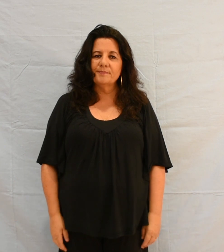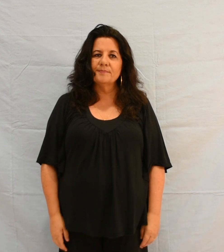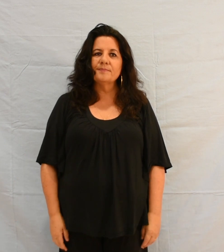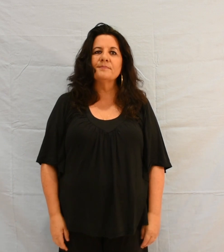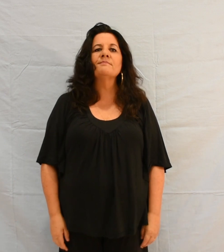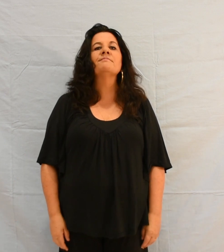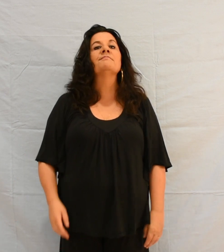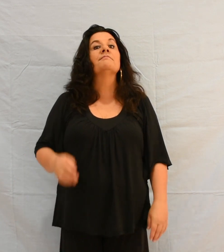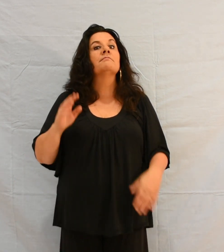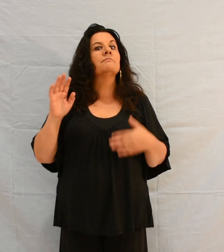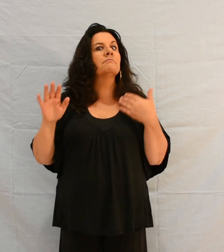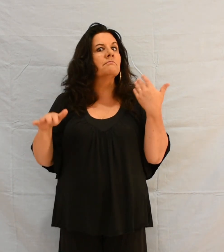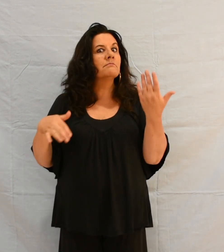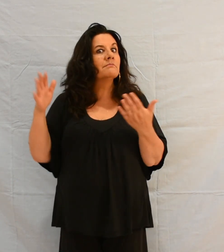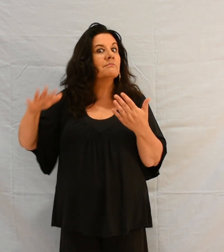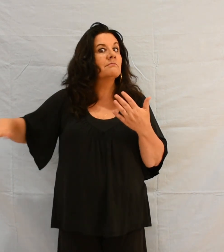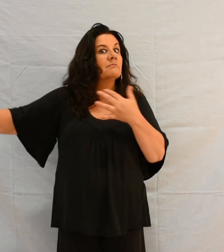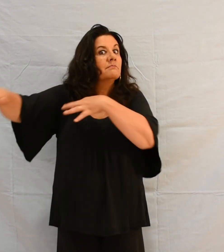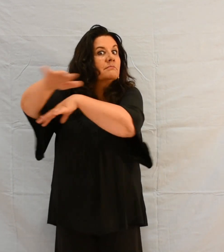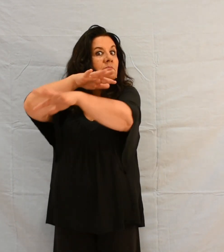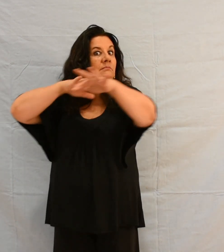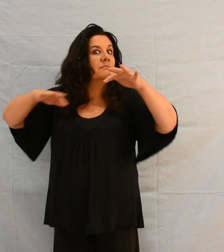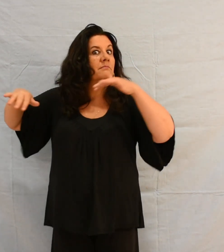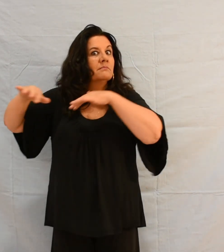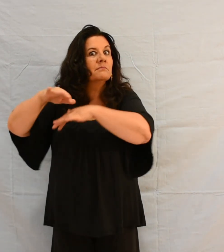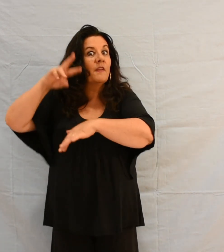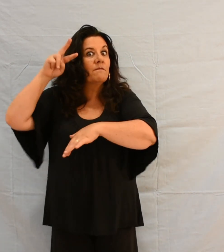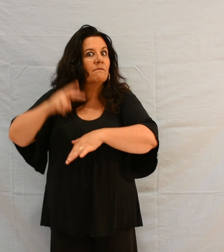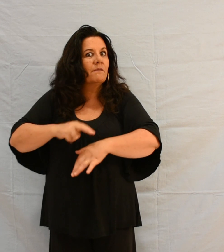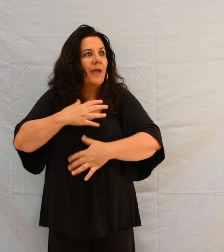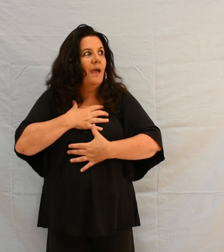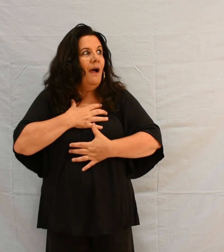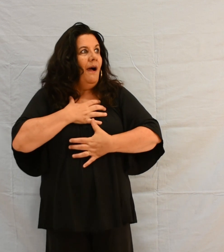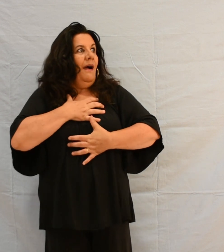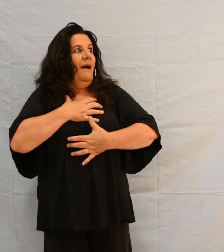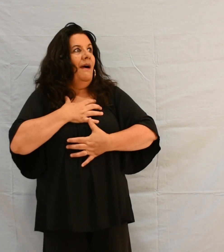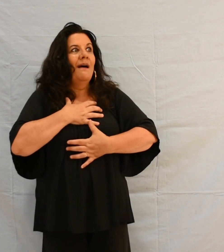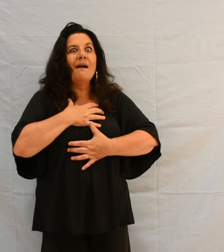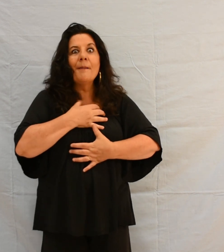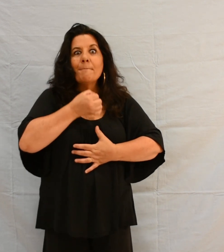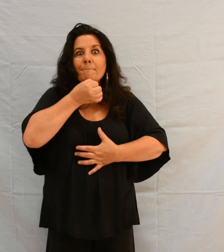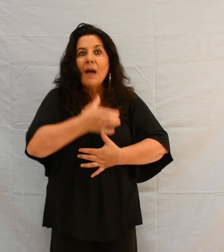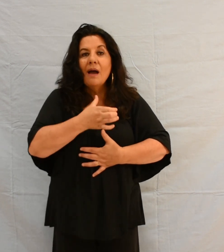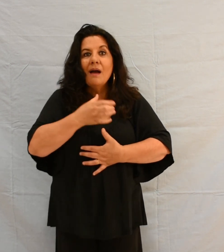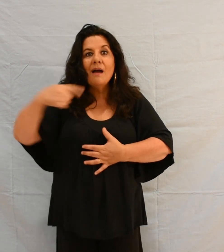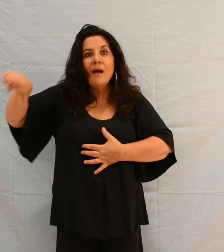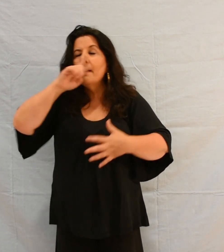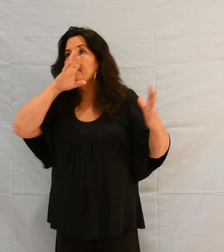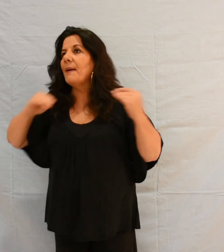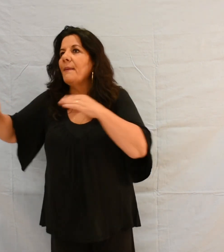Extrêmement frappé, il disait, « Il a bien fait toutes choses. Il fait entendre les